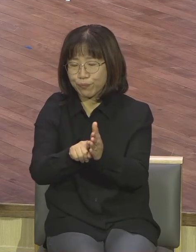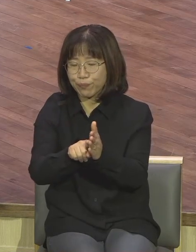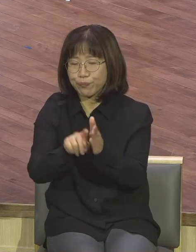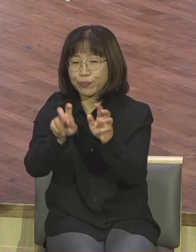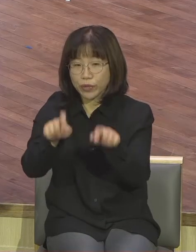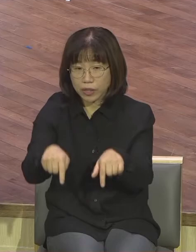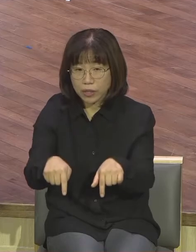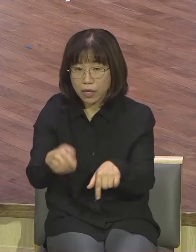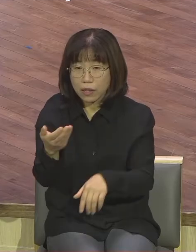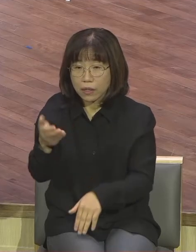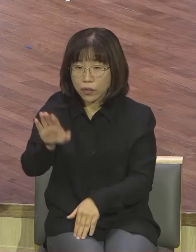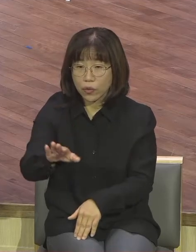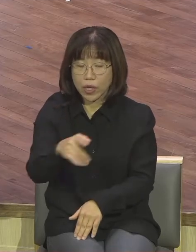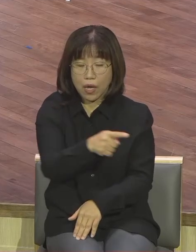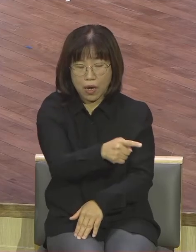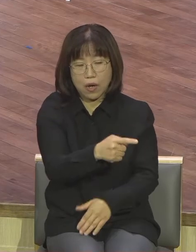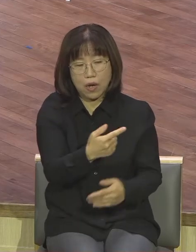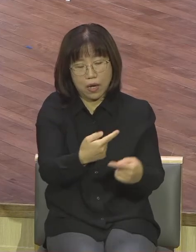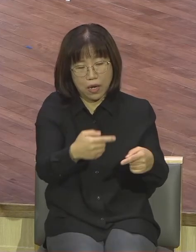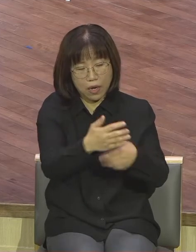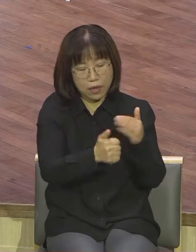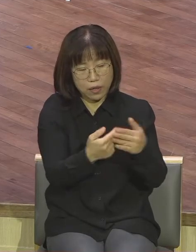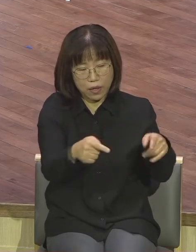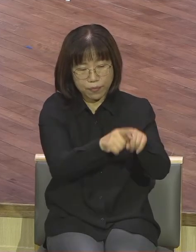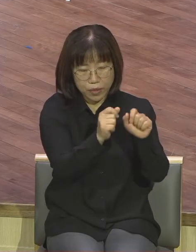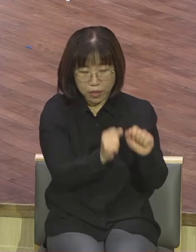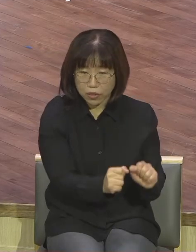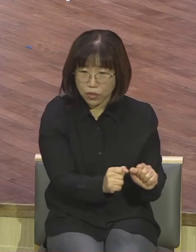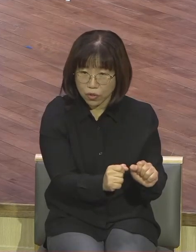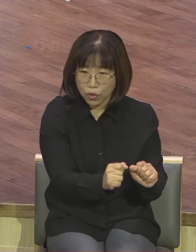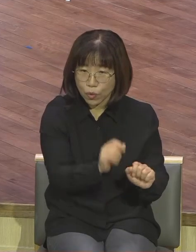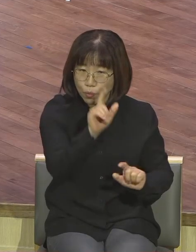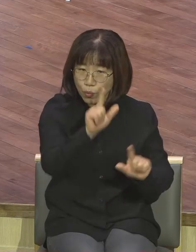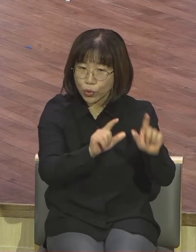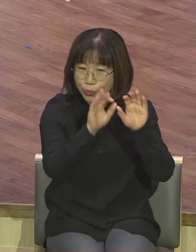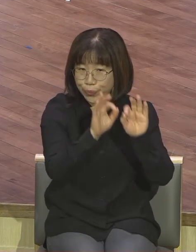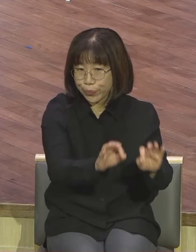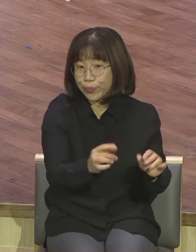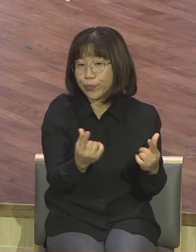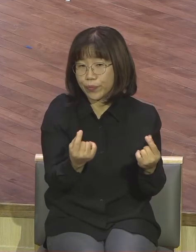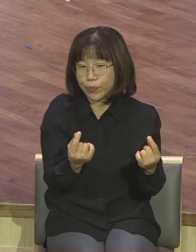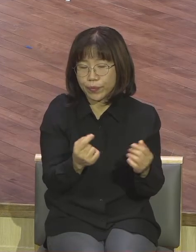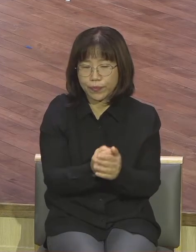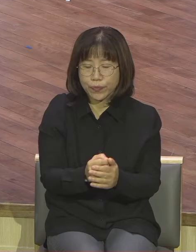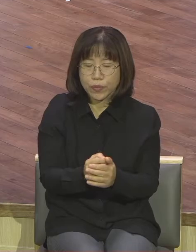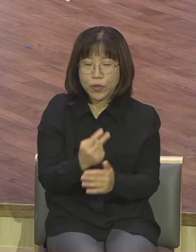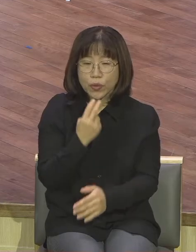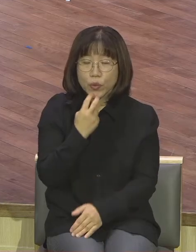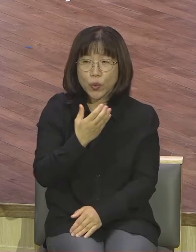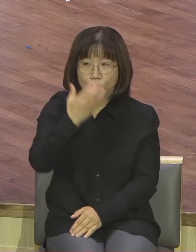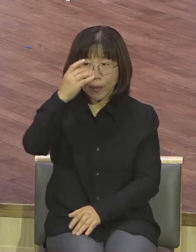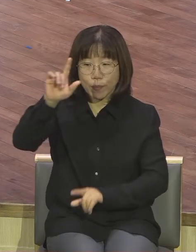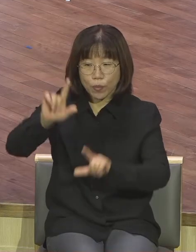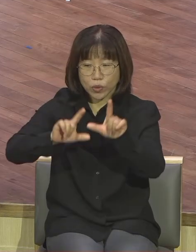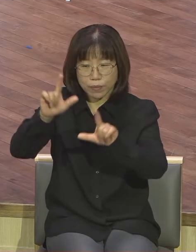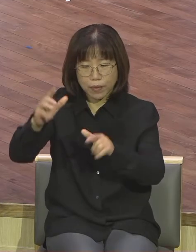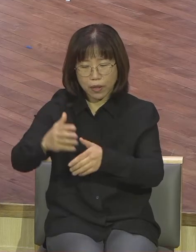같이 하나님의 영에 감동된 사람을 우리가 찾을 수 있으리요 요새 보면서 하나님의 영에 감동된 자